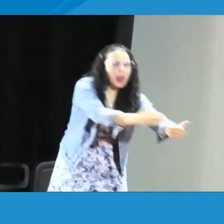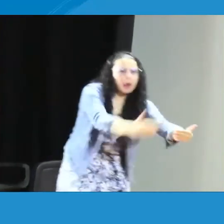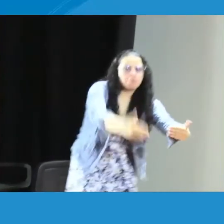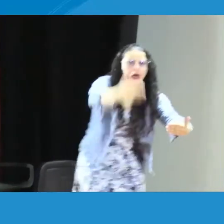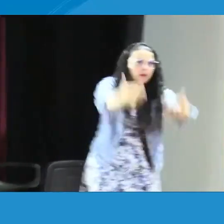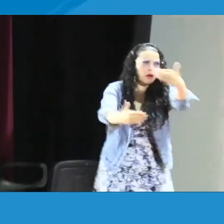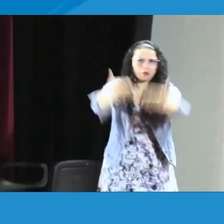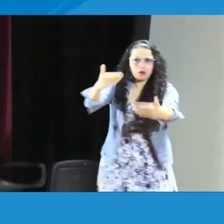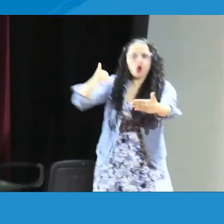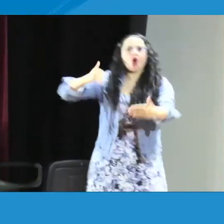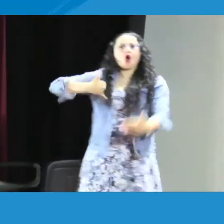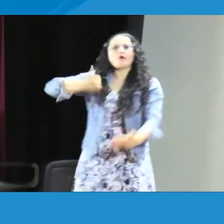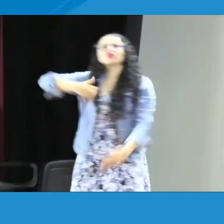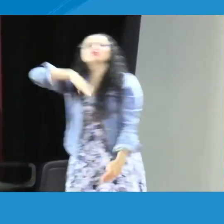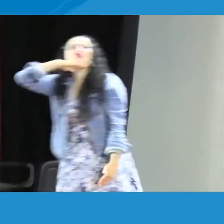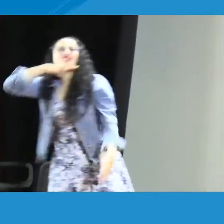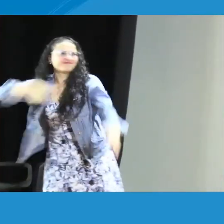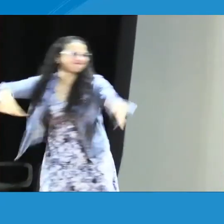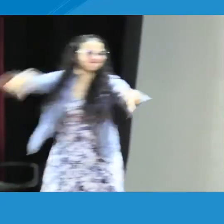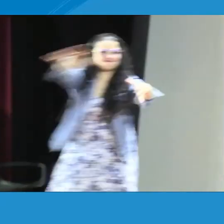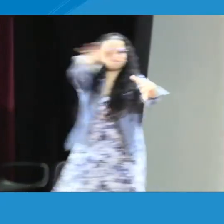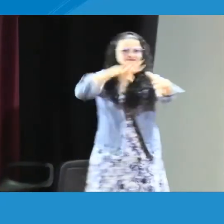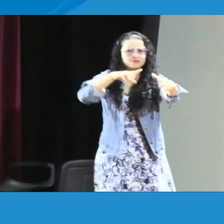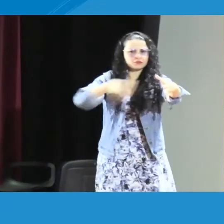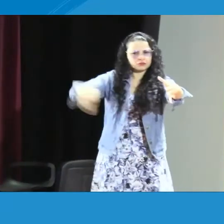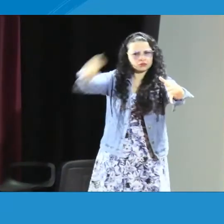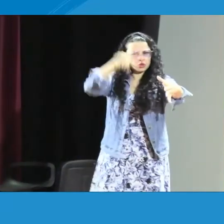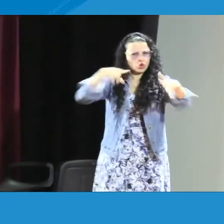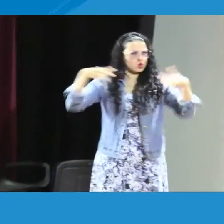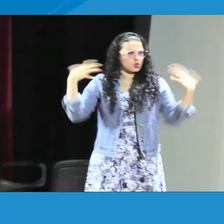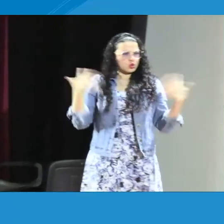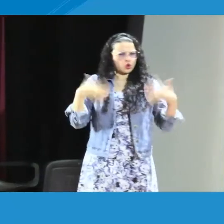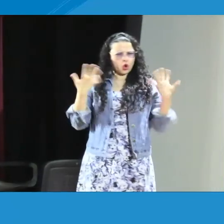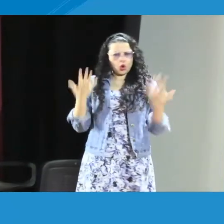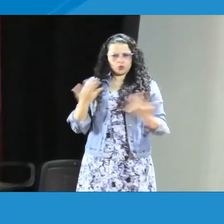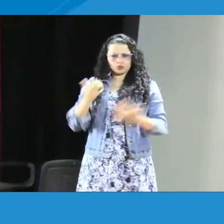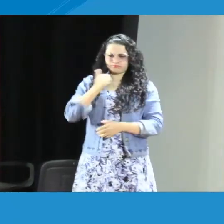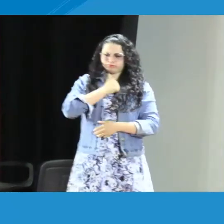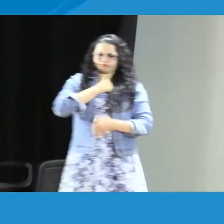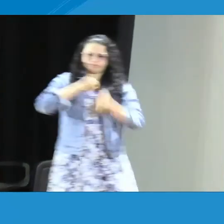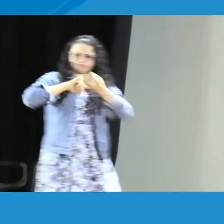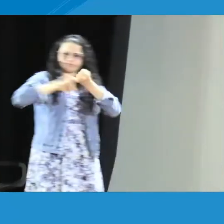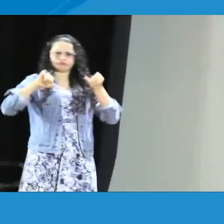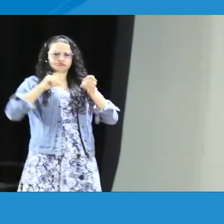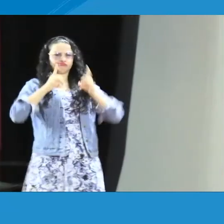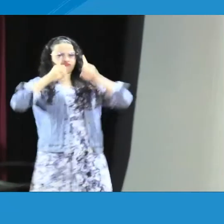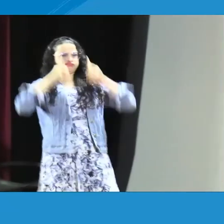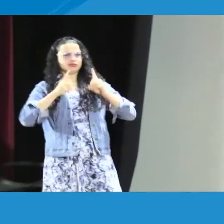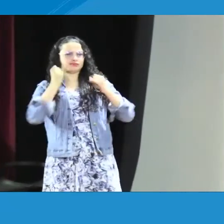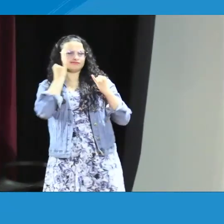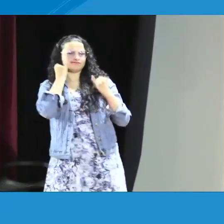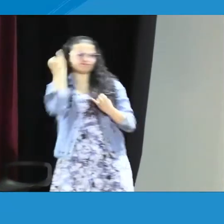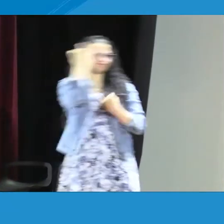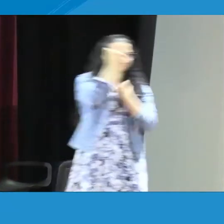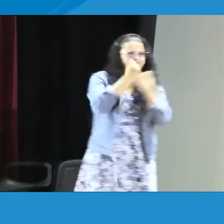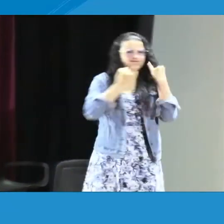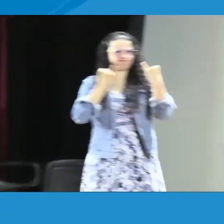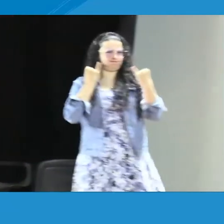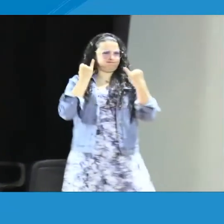¿qué entendemos por esa construcción de identidad y determinación en los niños y jóvenes? ¿Cómo